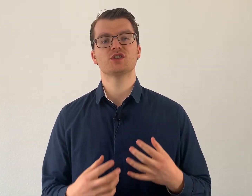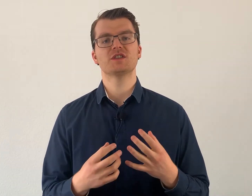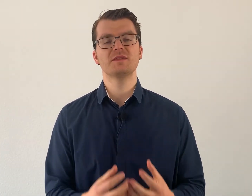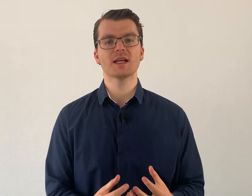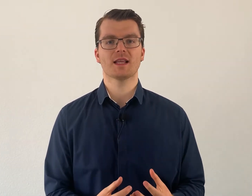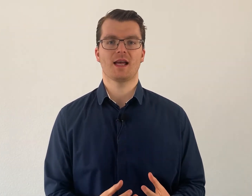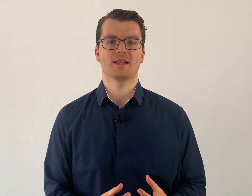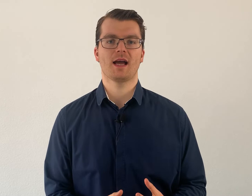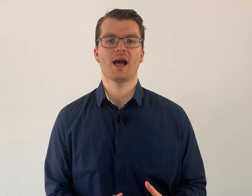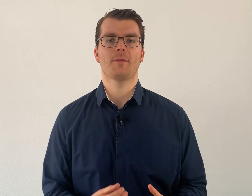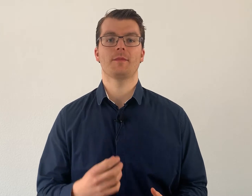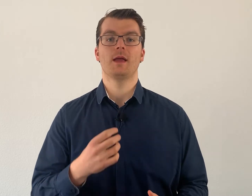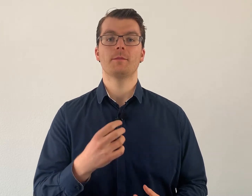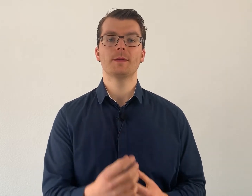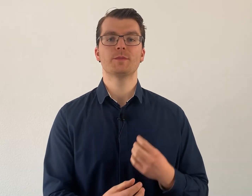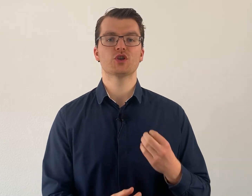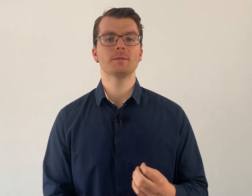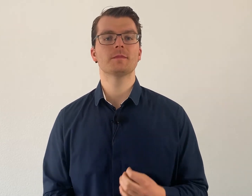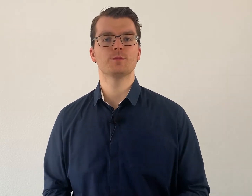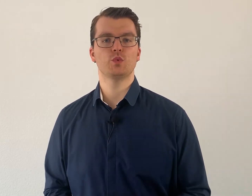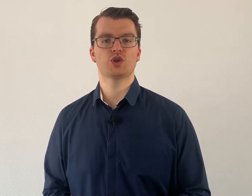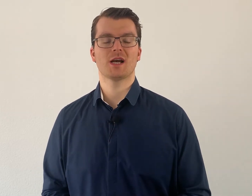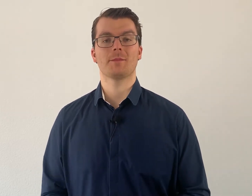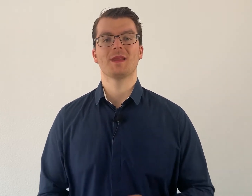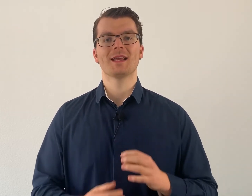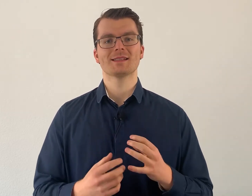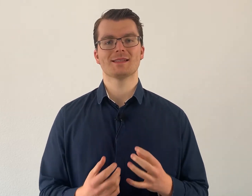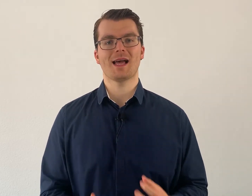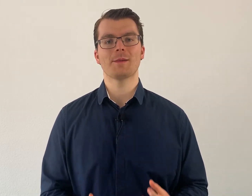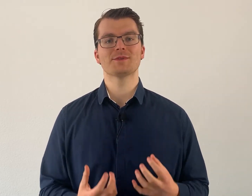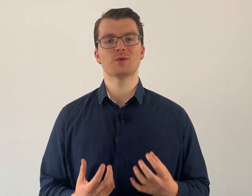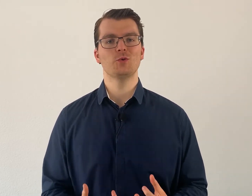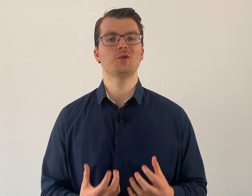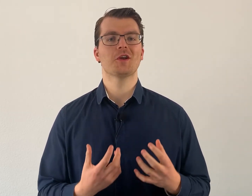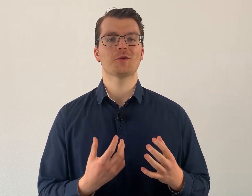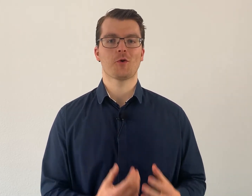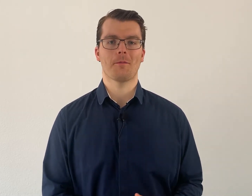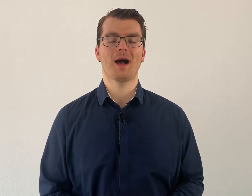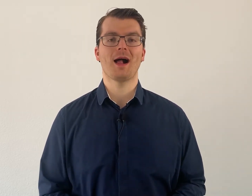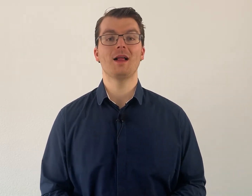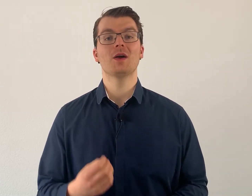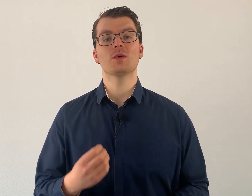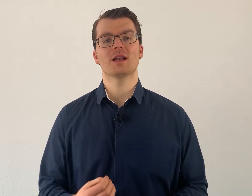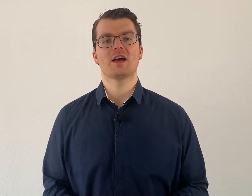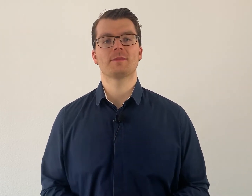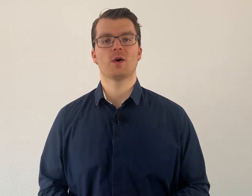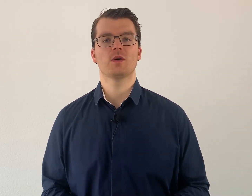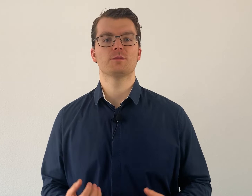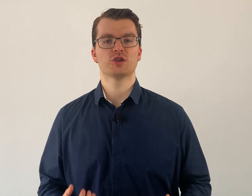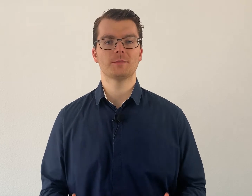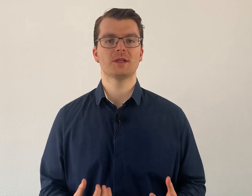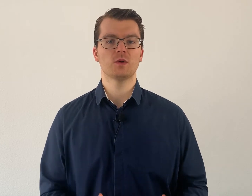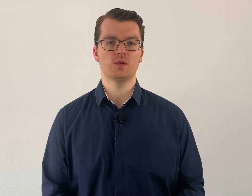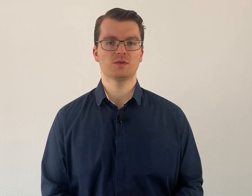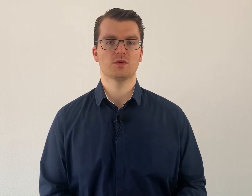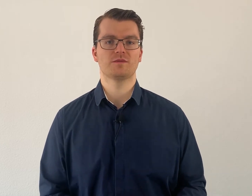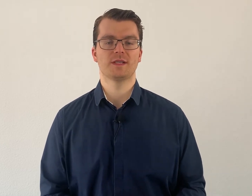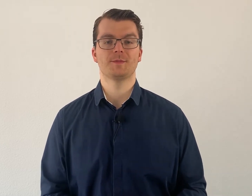die Schwierigkeiten haben mit bestimmten Buchstaben, das ist absolut normal und da darf man auch bestimmte Lösungen finden.